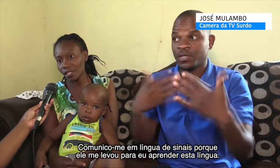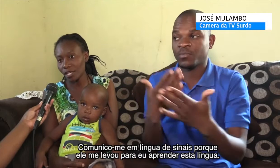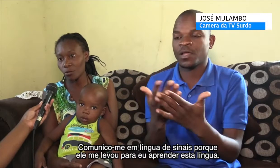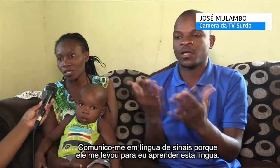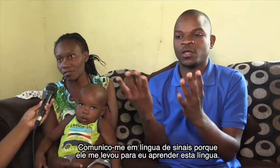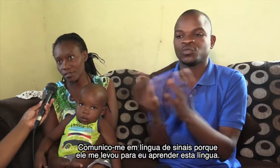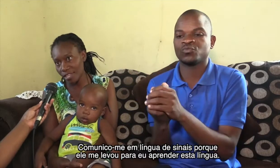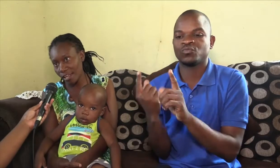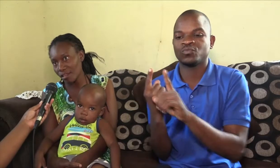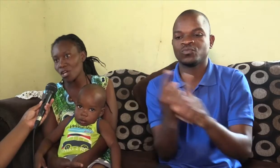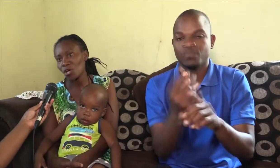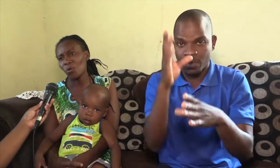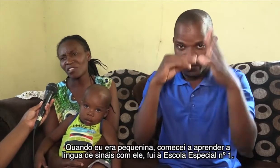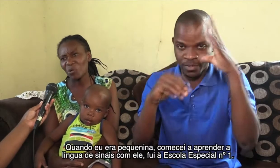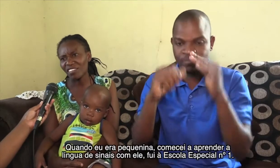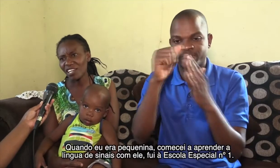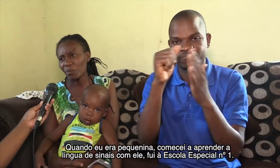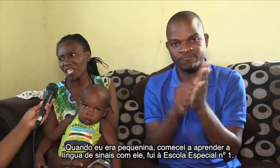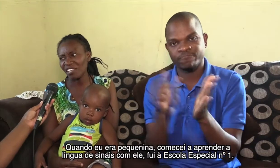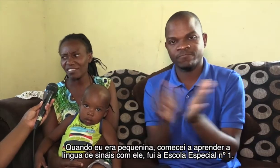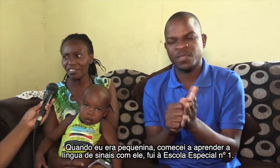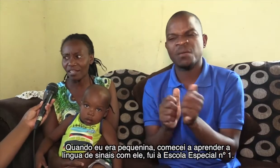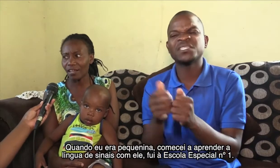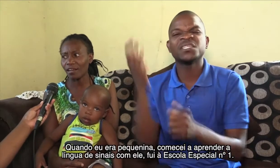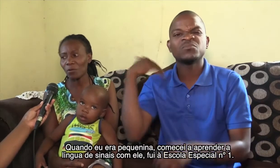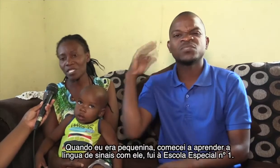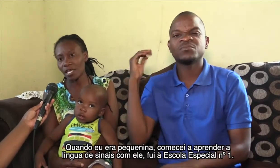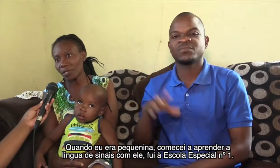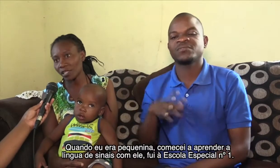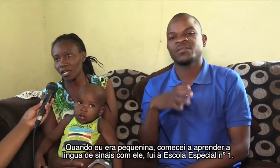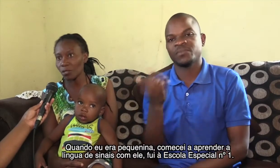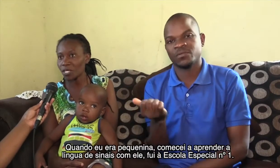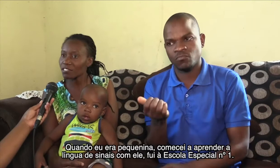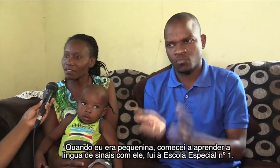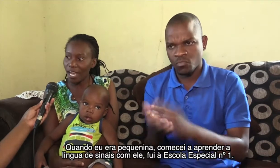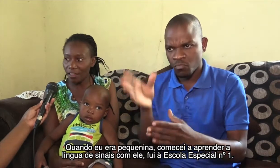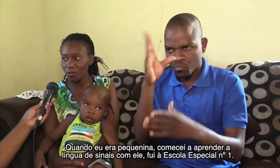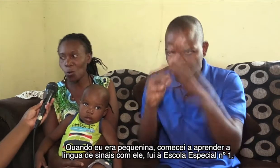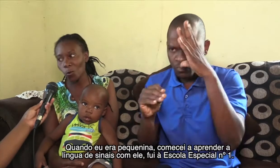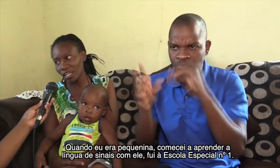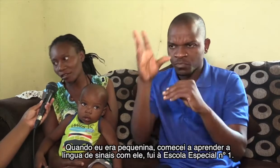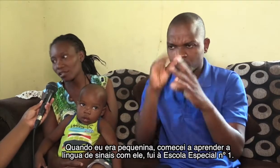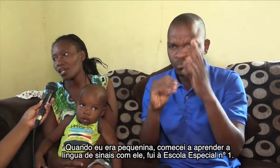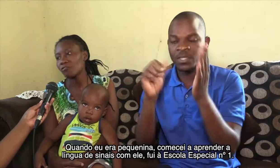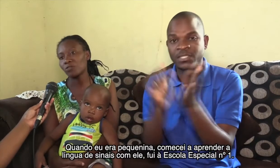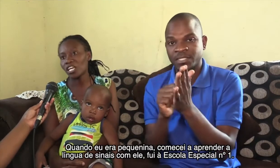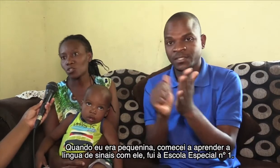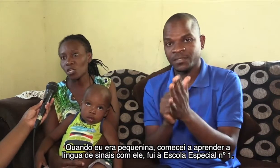a língua de sinais. Quando eu ainda era pequenina, comecei a aprender a língua de sinais. Com ele fui à escola